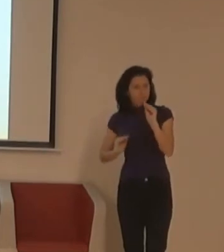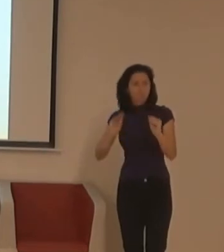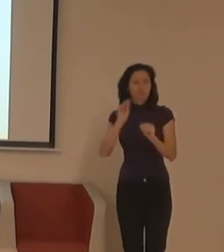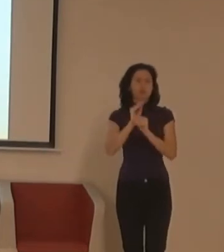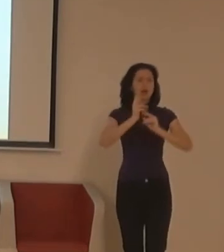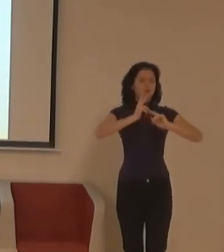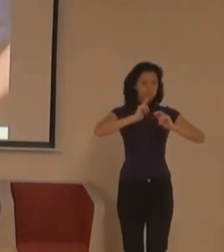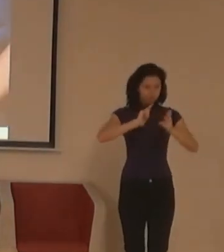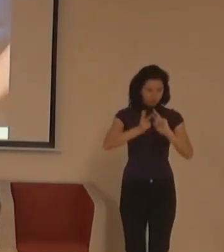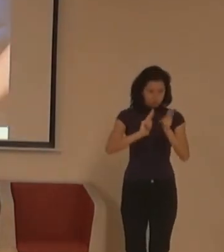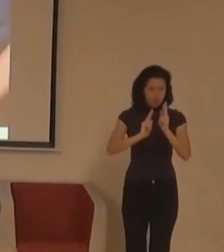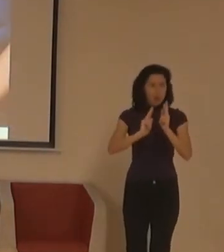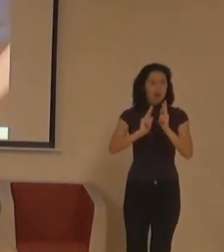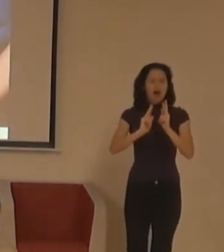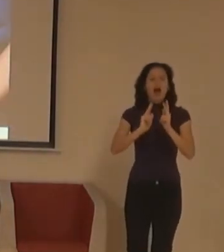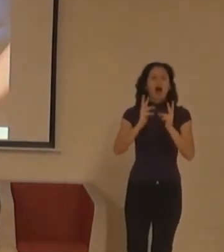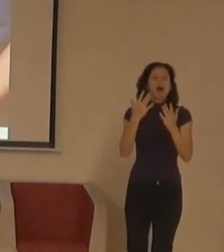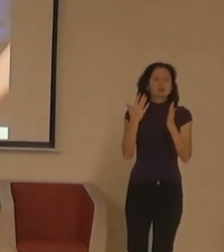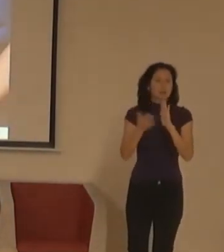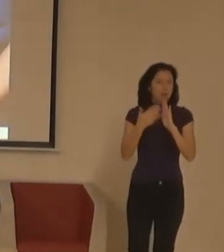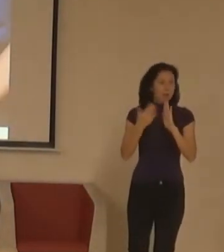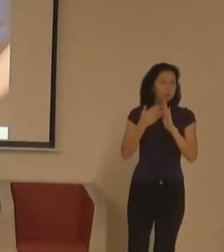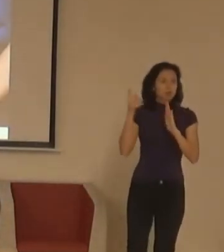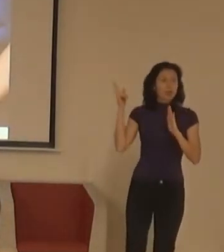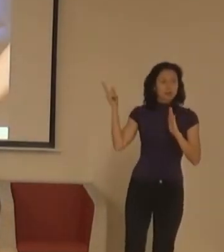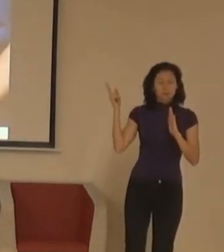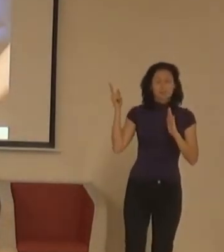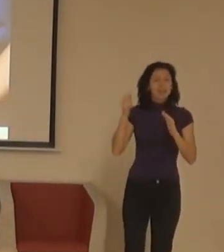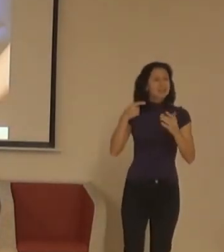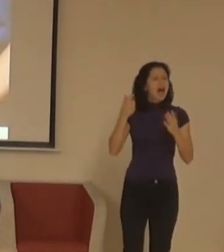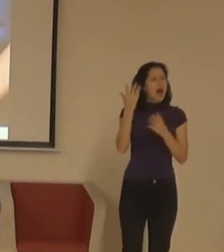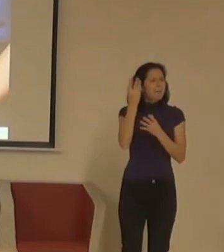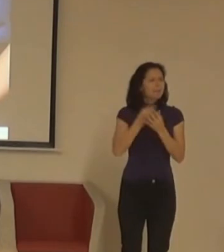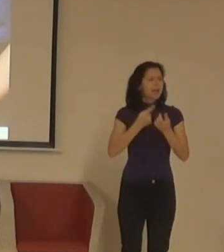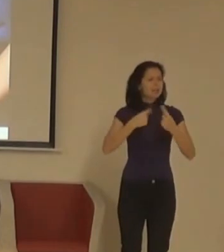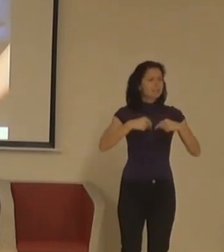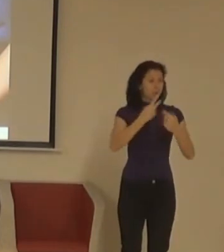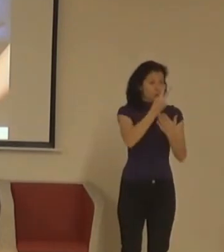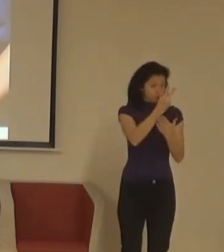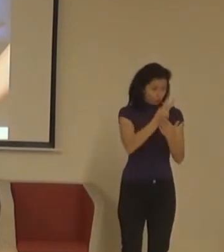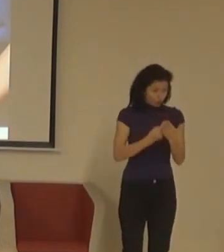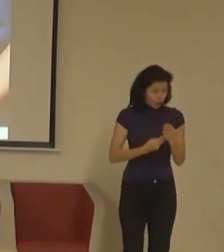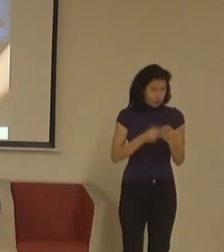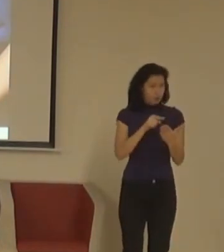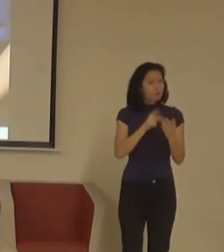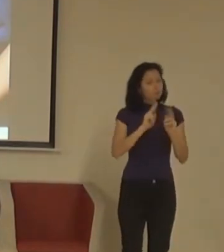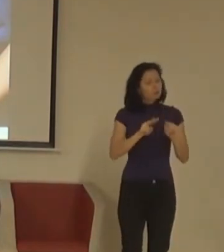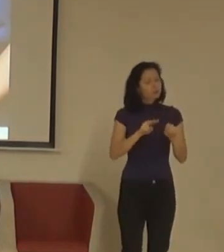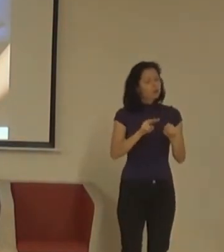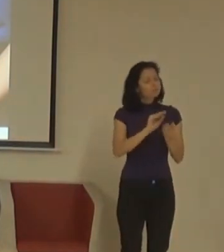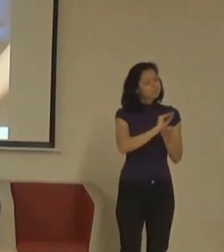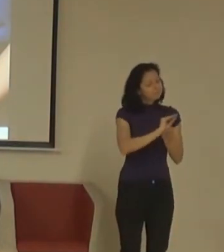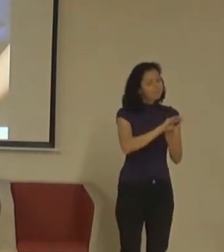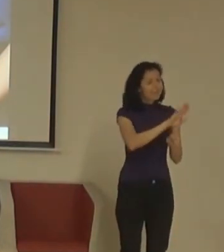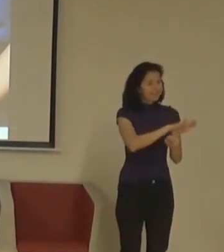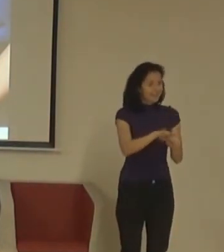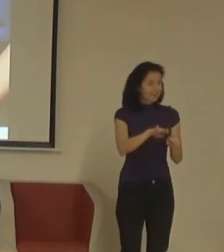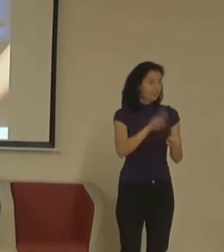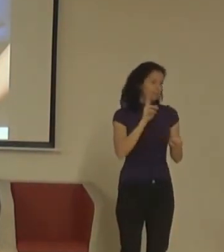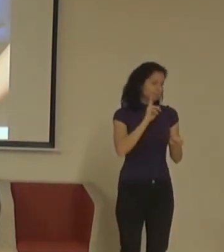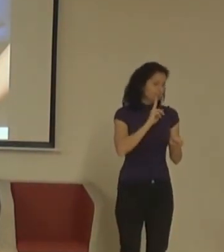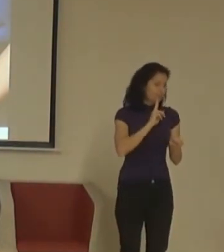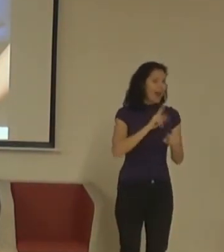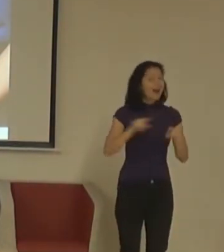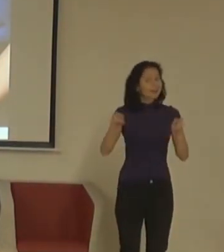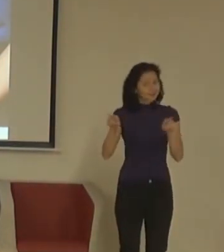A najednou to může sloužit jako právě v případě toho tableta jak pro skupinu dětí, kteří jsou neslyšící, tak pro skupinu dětí, kteří mají třeba ADHD, a